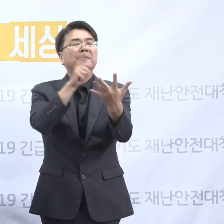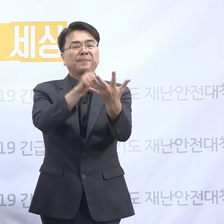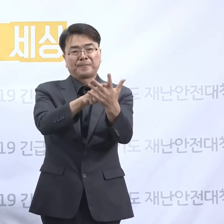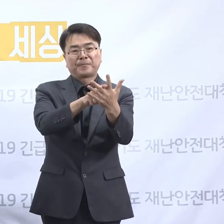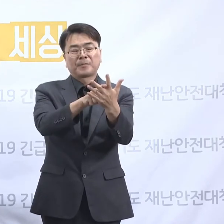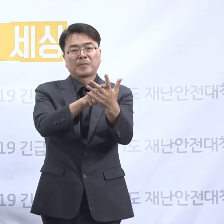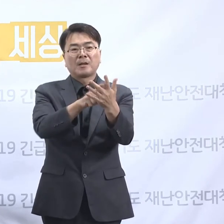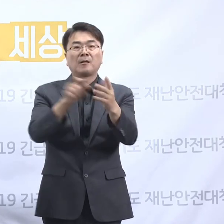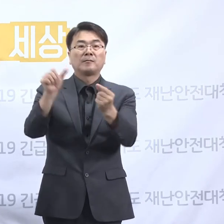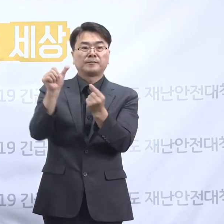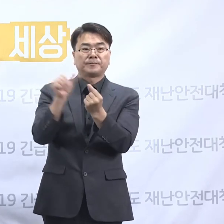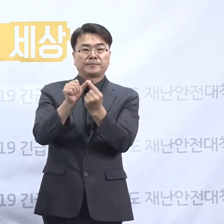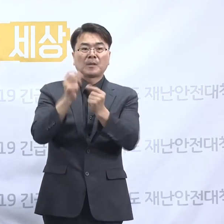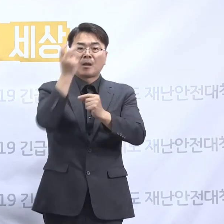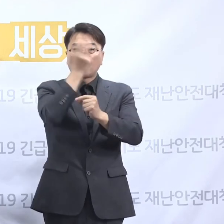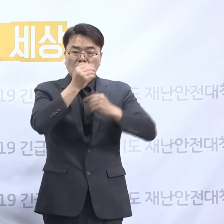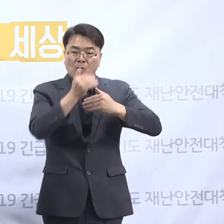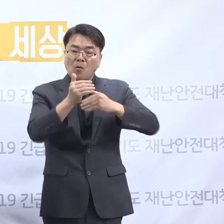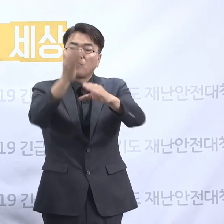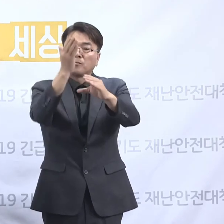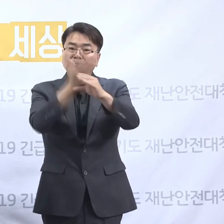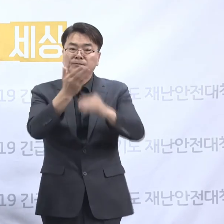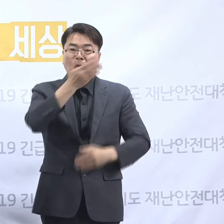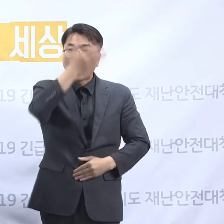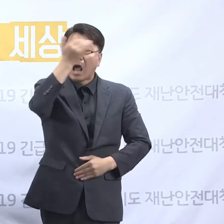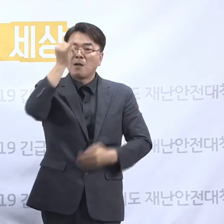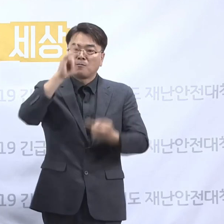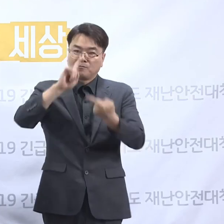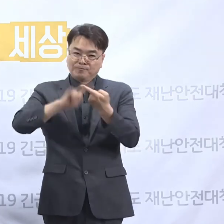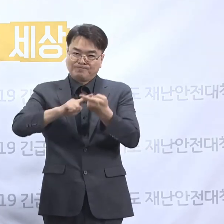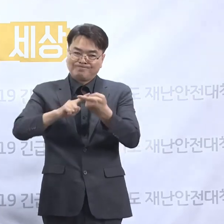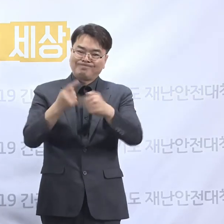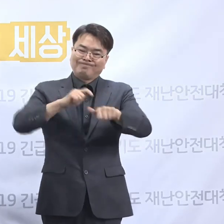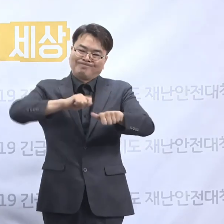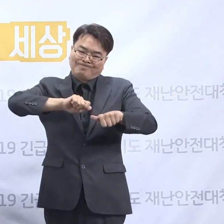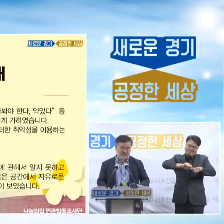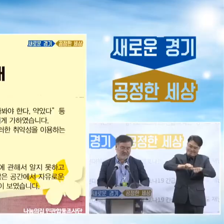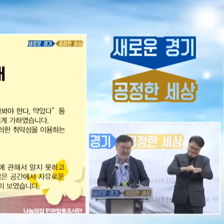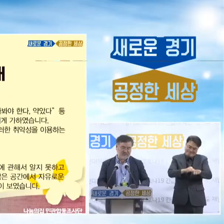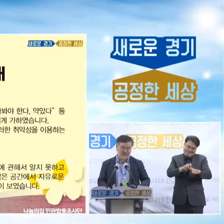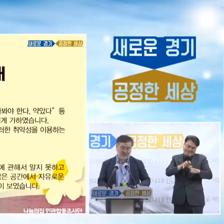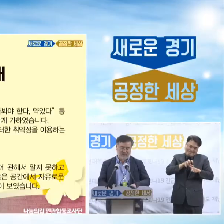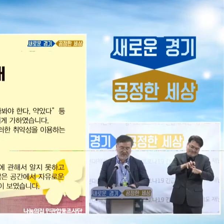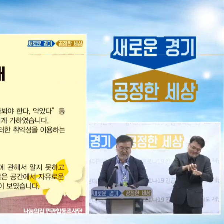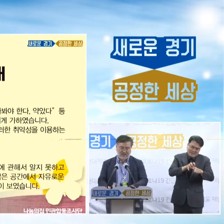다섯째, 조사 과정에서 할머니들에 대한 정서적 학대의 정황을 발견하였습니다.